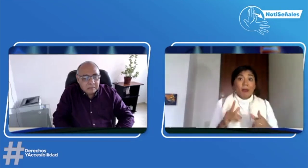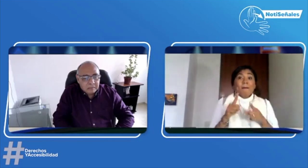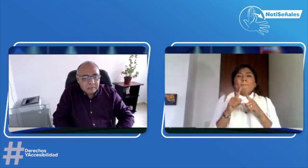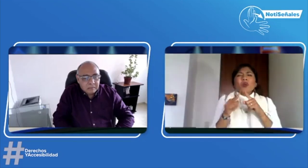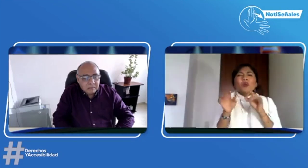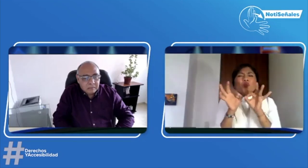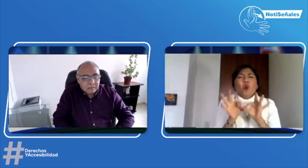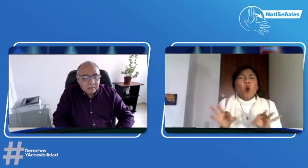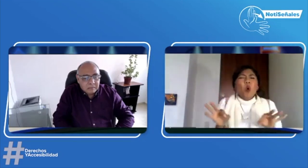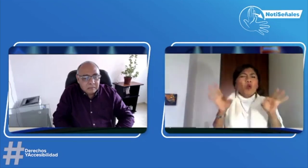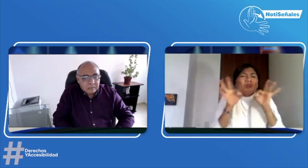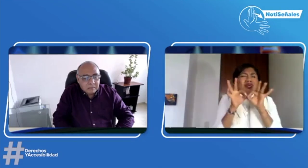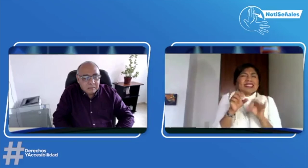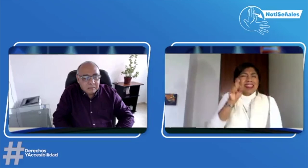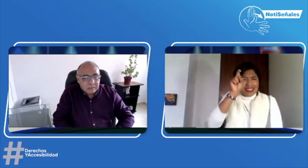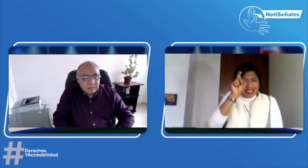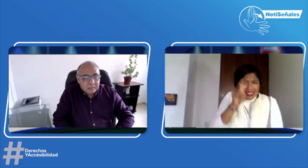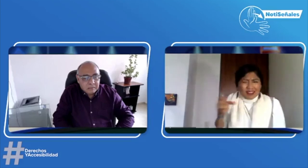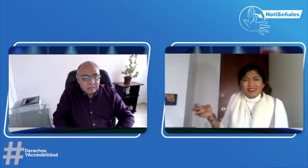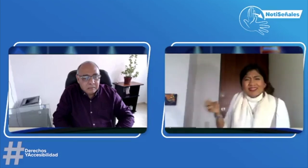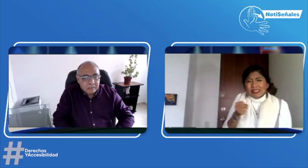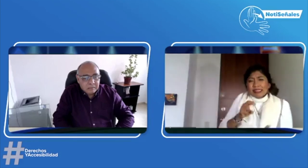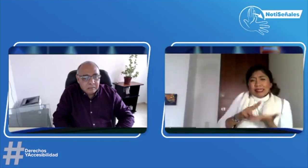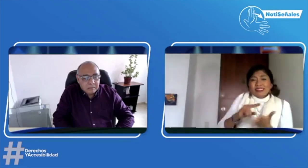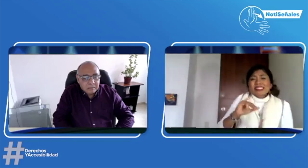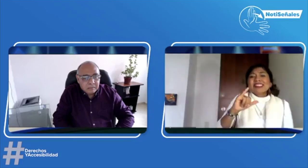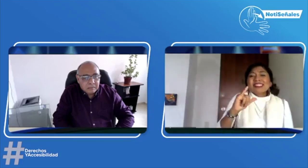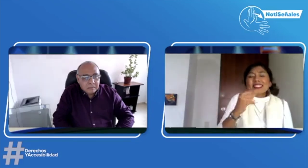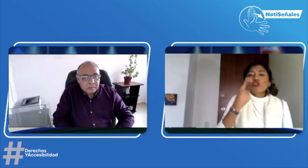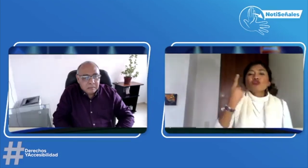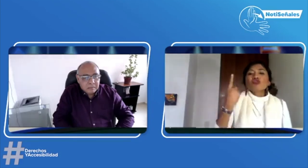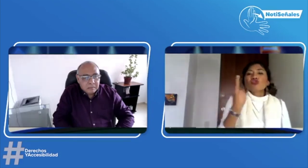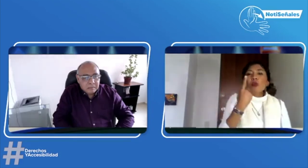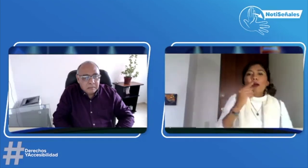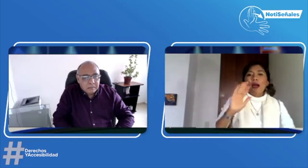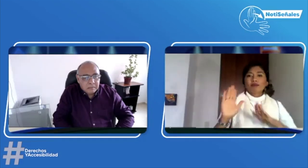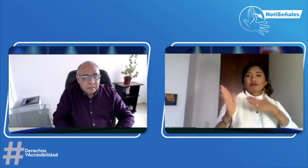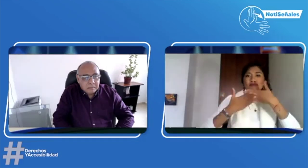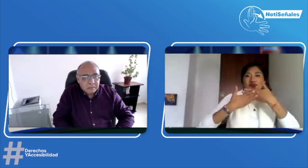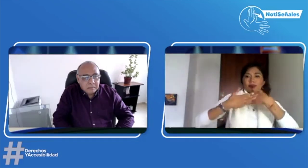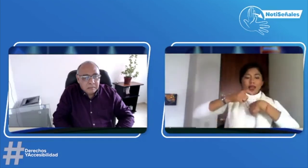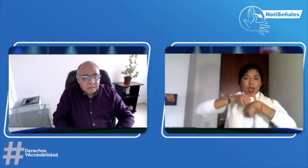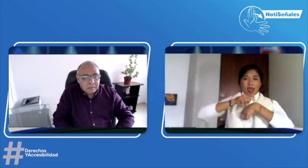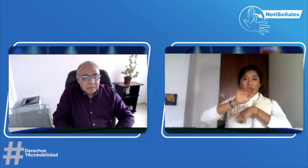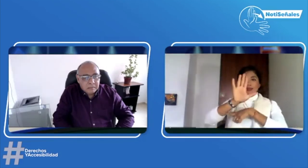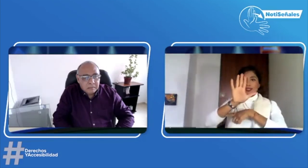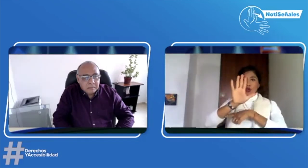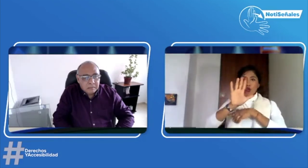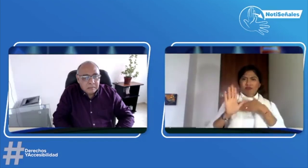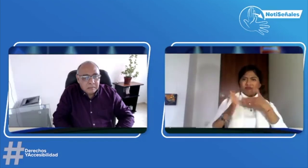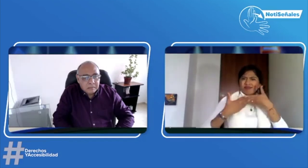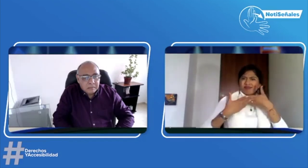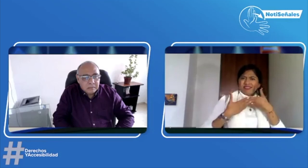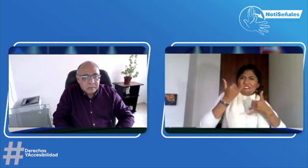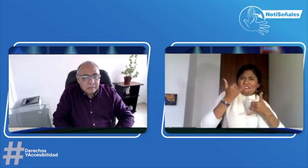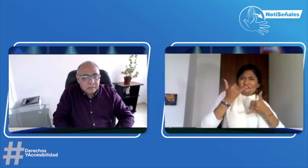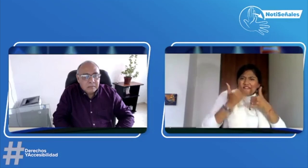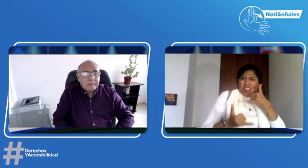cédula, pero lo más importante, que sí debe de haber servicio de interpretación, es en el cierre. En el cierre electoral